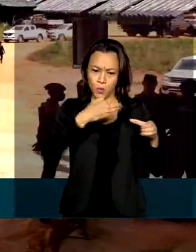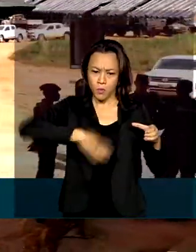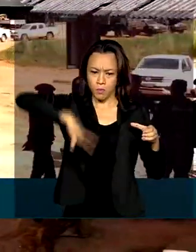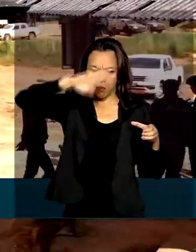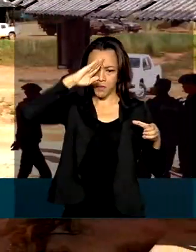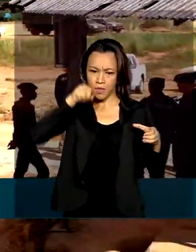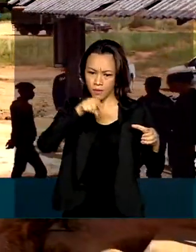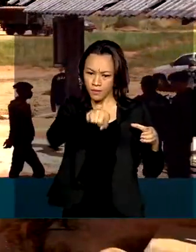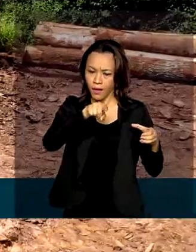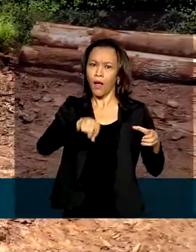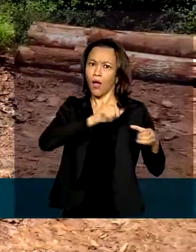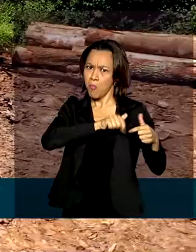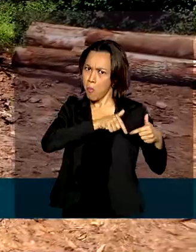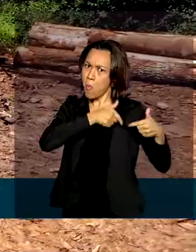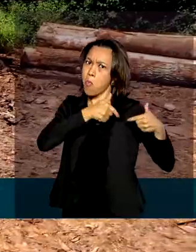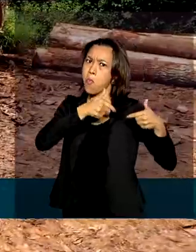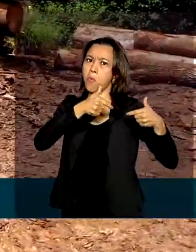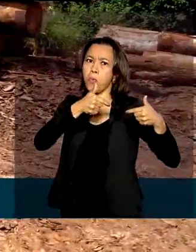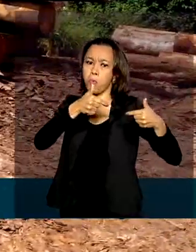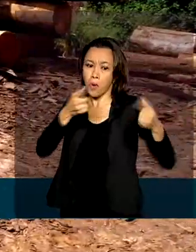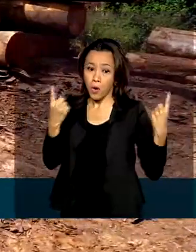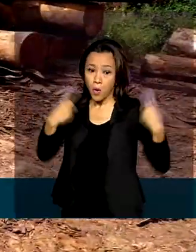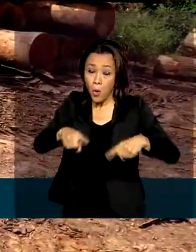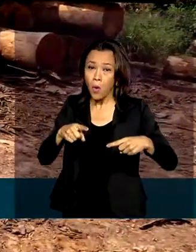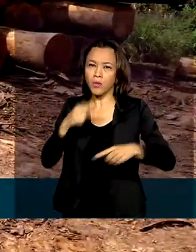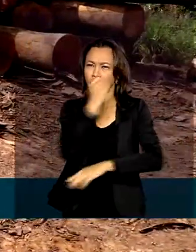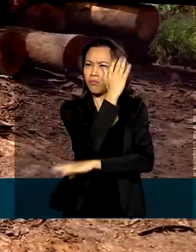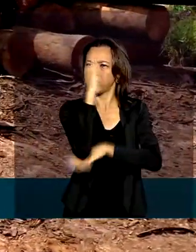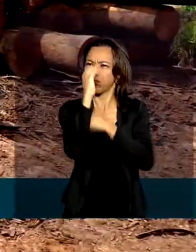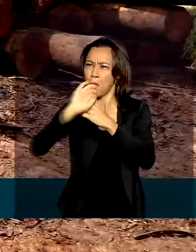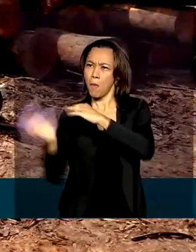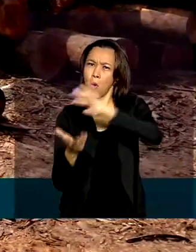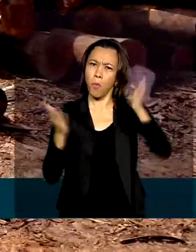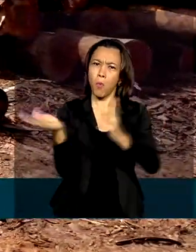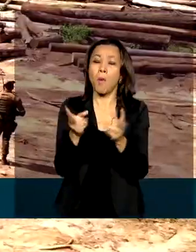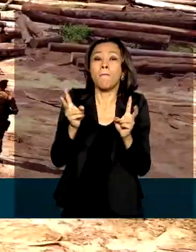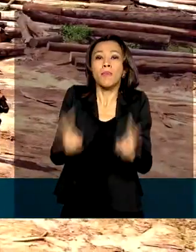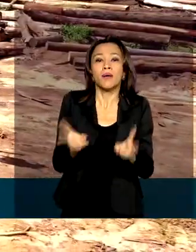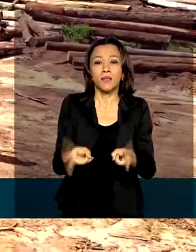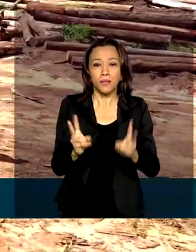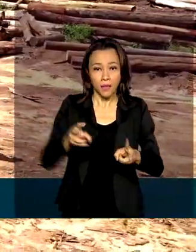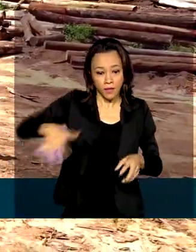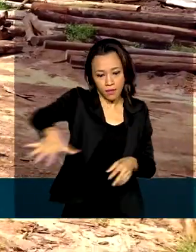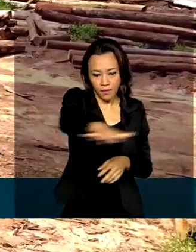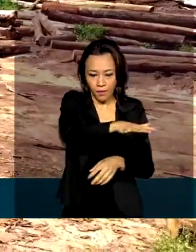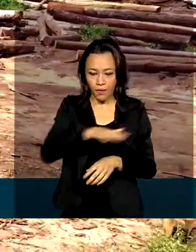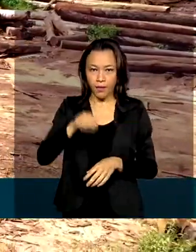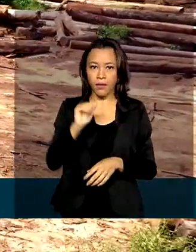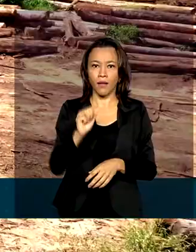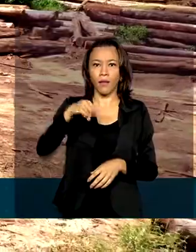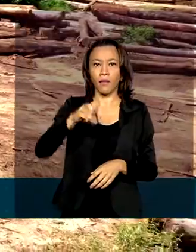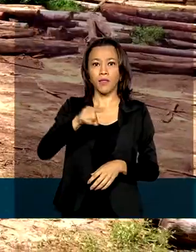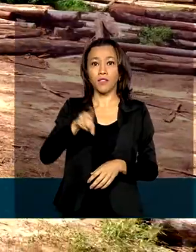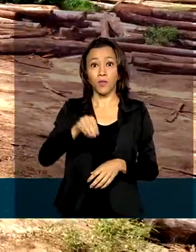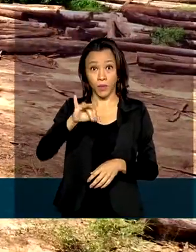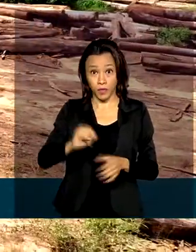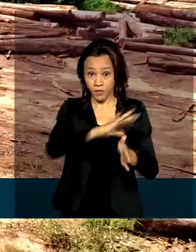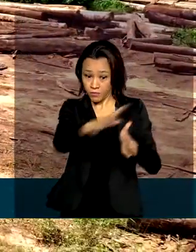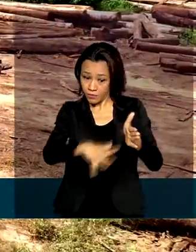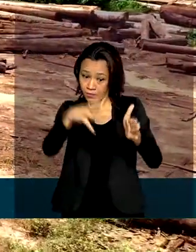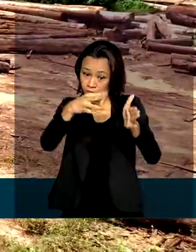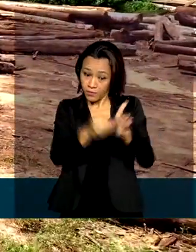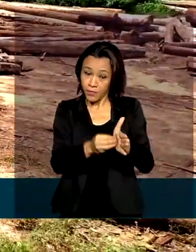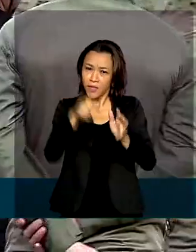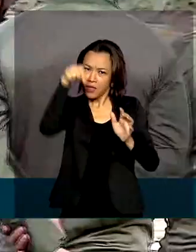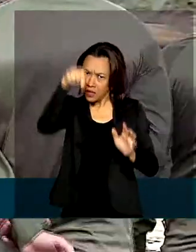2 está entre as ações de combate ao desmatamento para a preservação da Amazônia Legal. Desde o início, em maio deste ano,